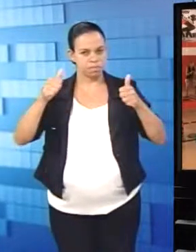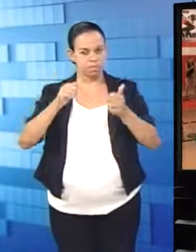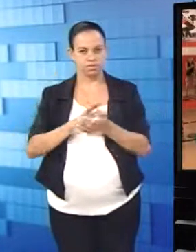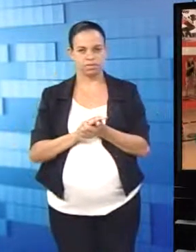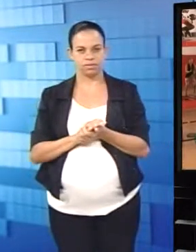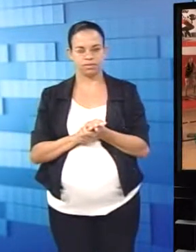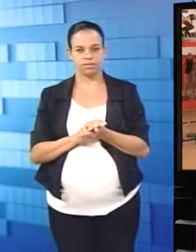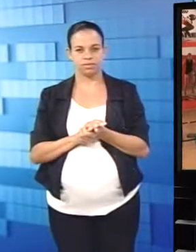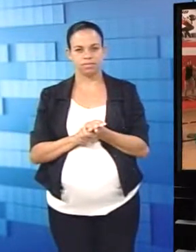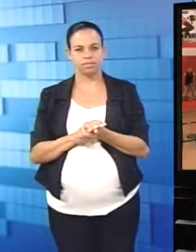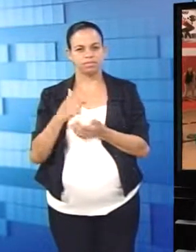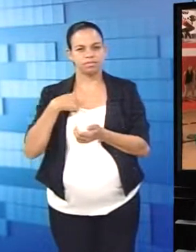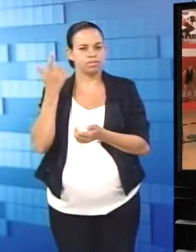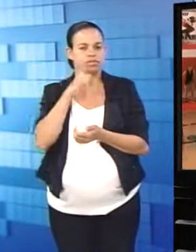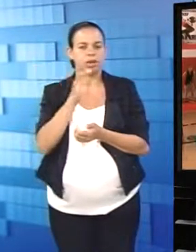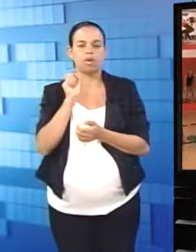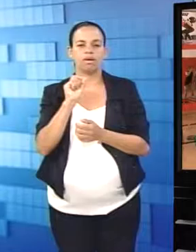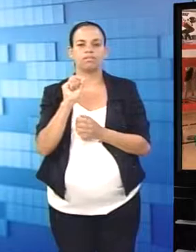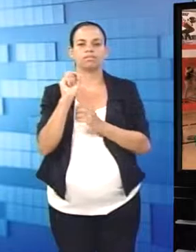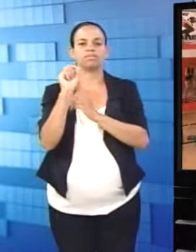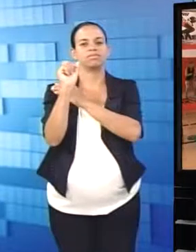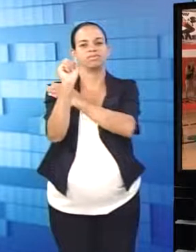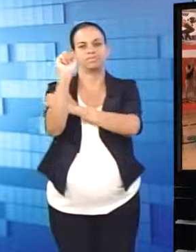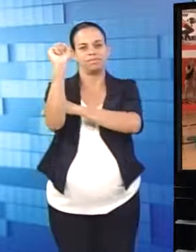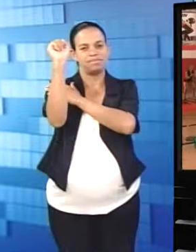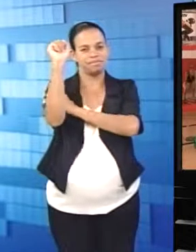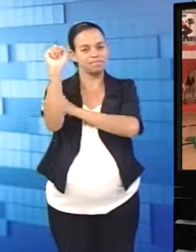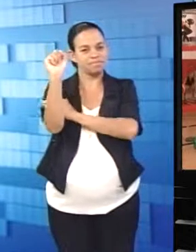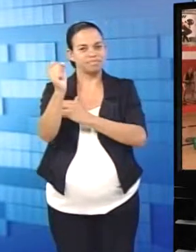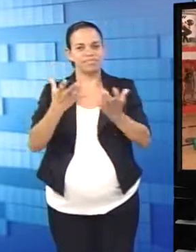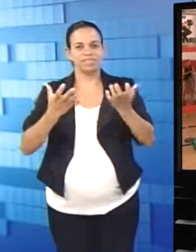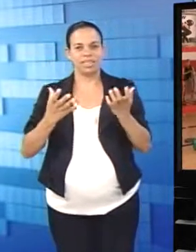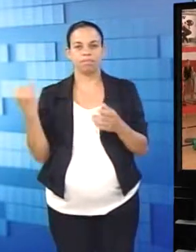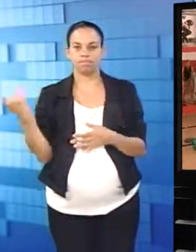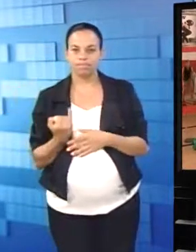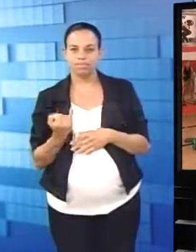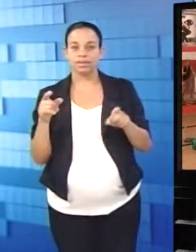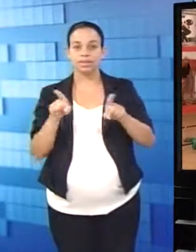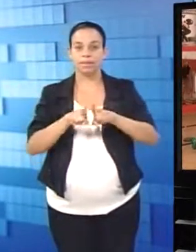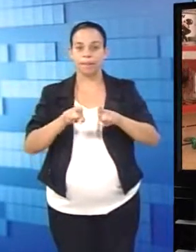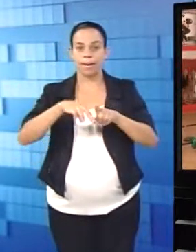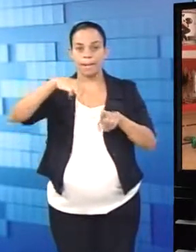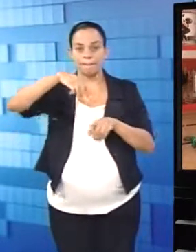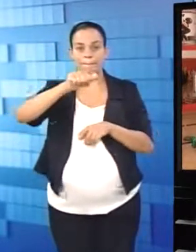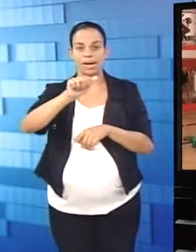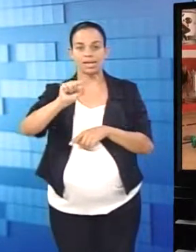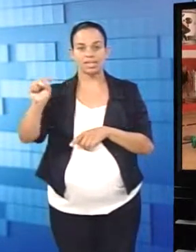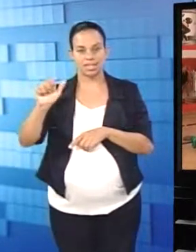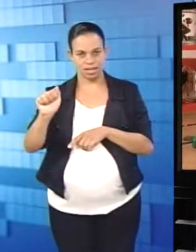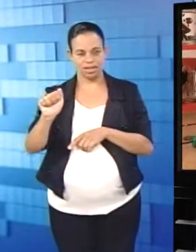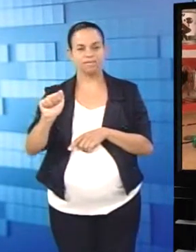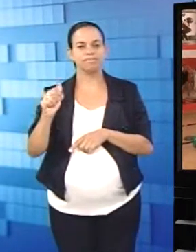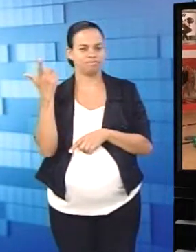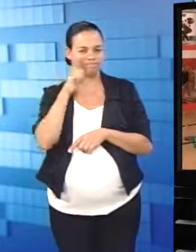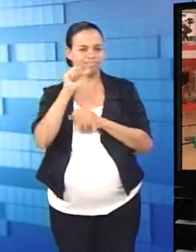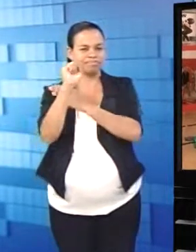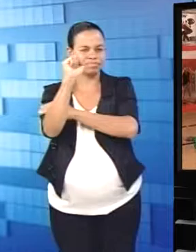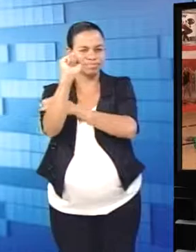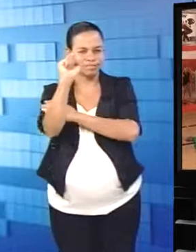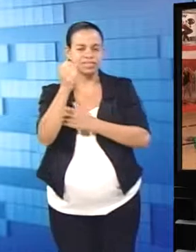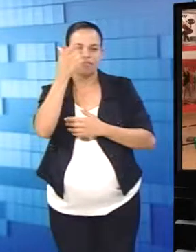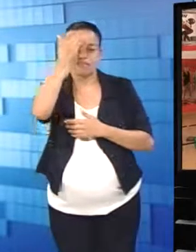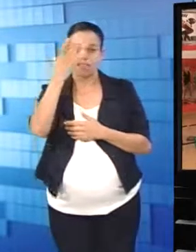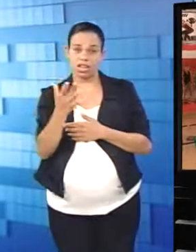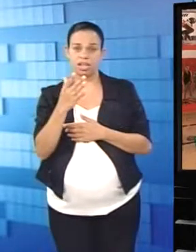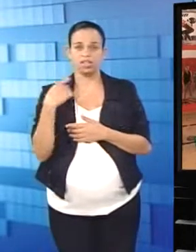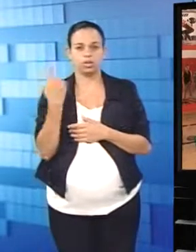Na realidade mesmo, por ganhar massa muscular mesmo, né? Para perder peso, aumenta também o ganho de massa. Tudo isso facilita, né?